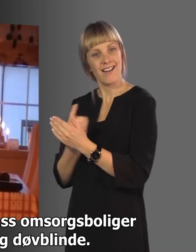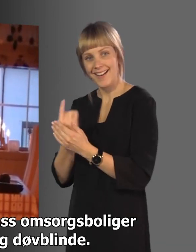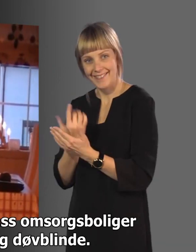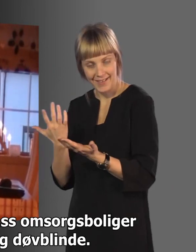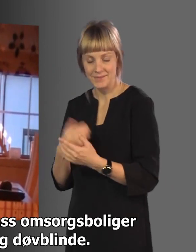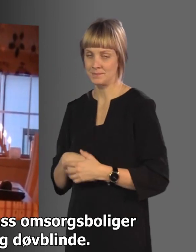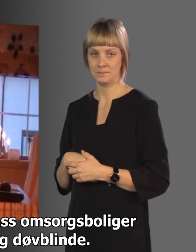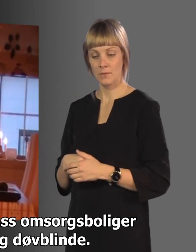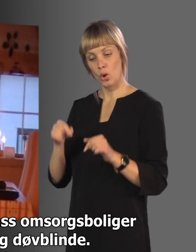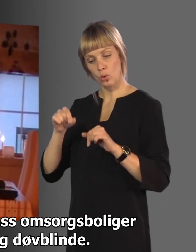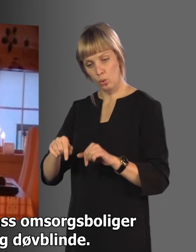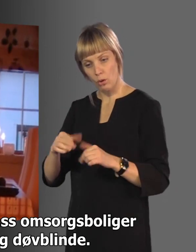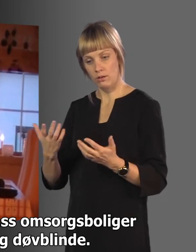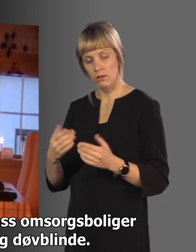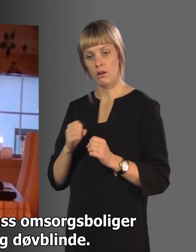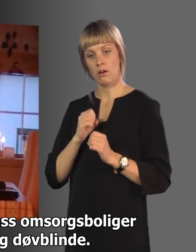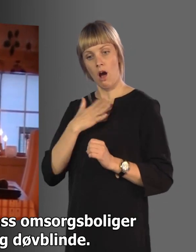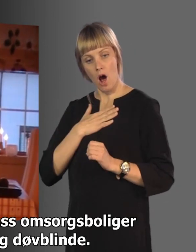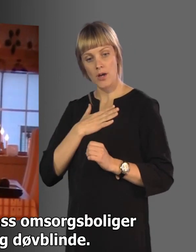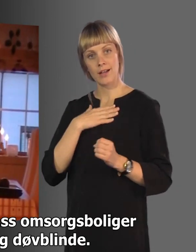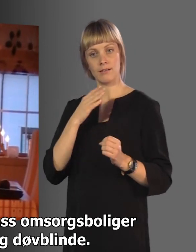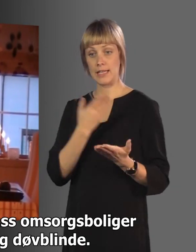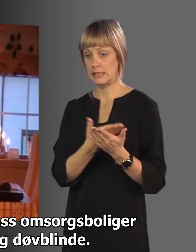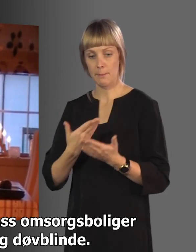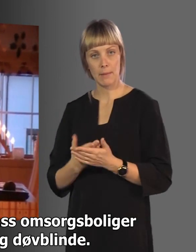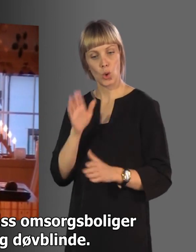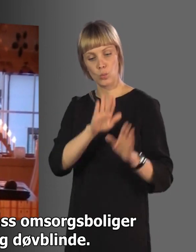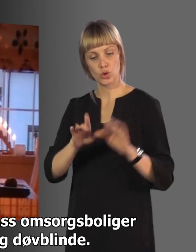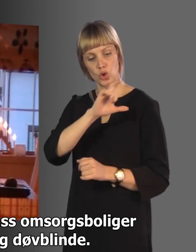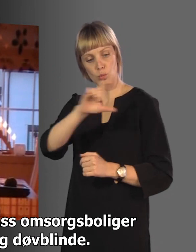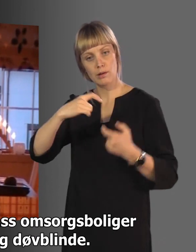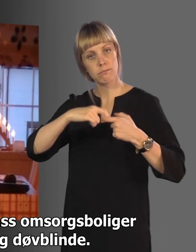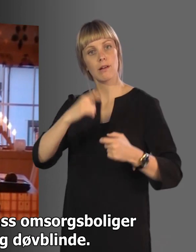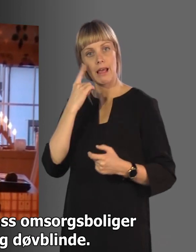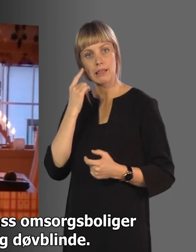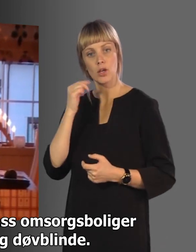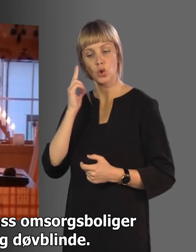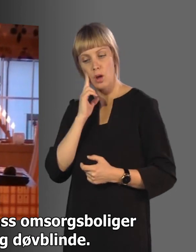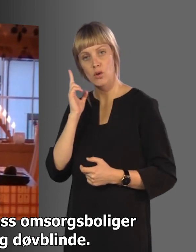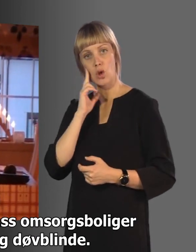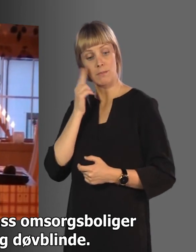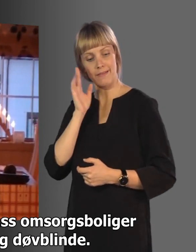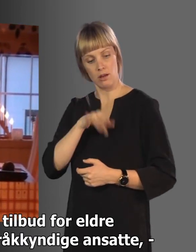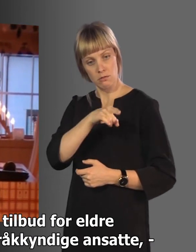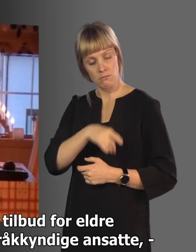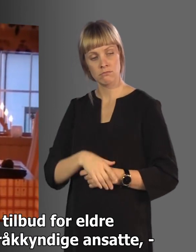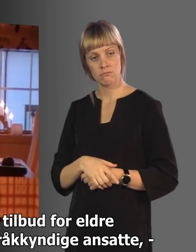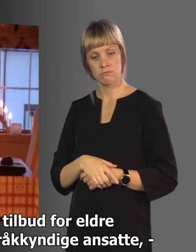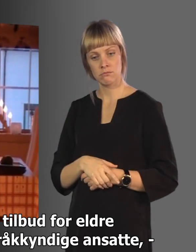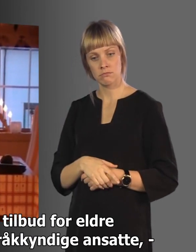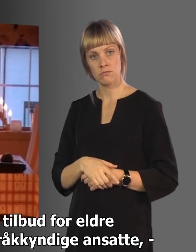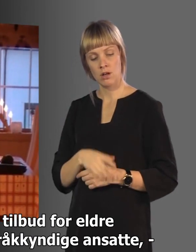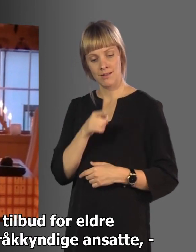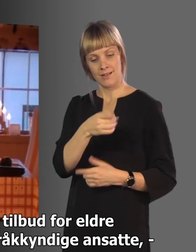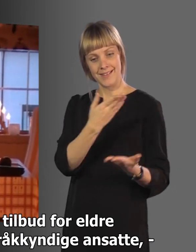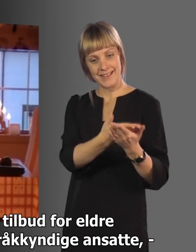alene. Vi har fått på plass for eksempel omsorgsbola for eldre døve og døvblinde. Vi har fått